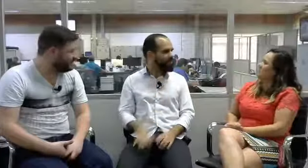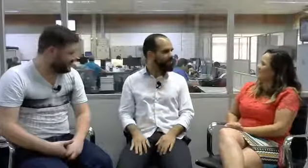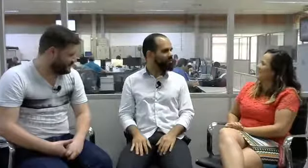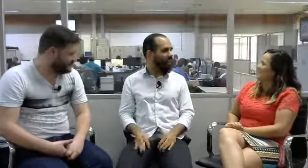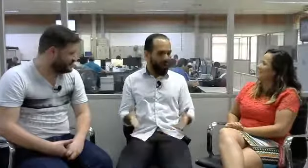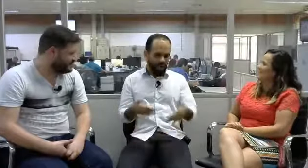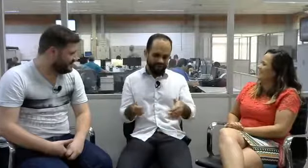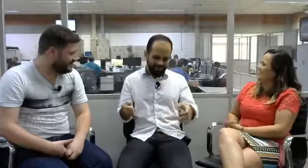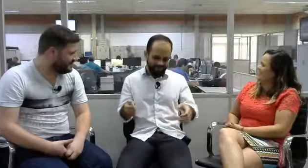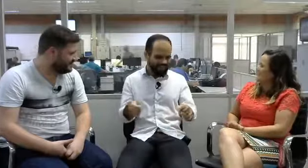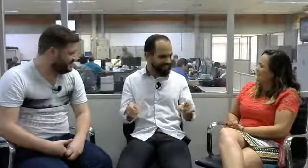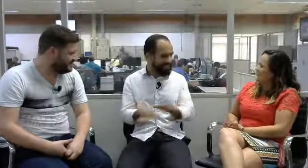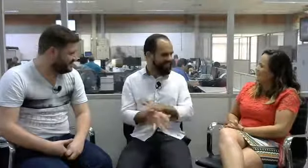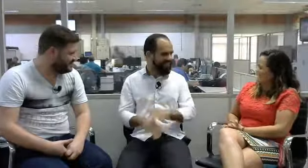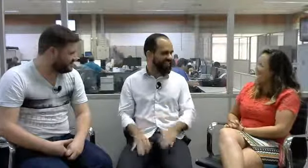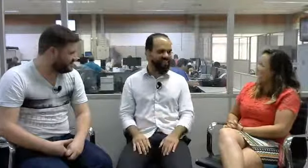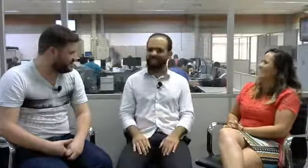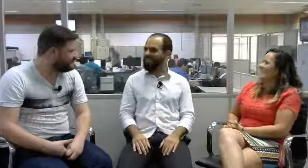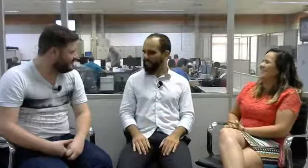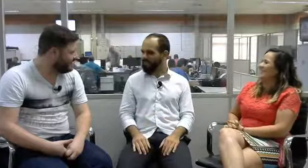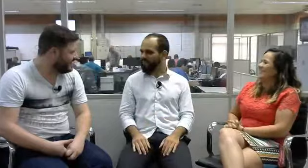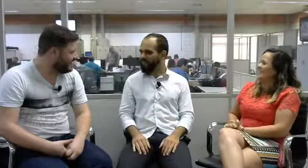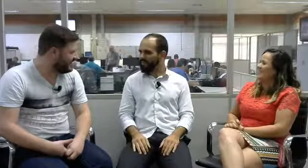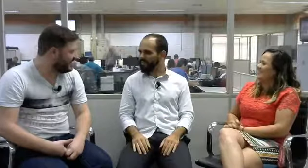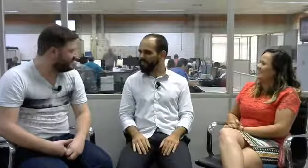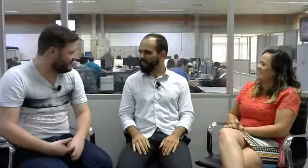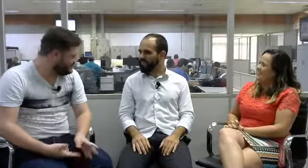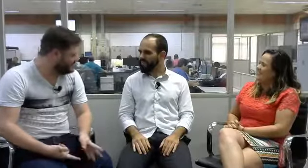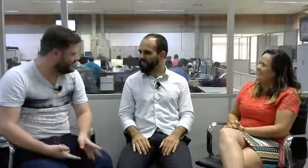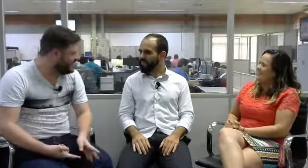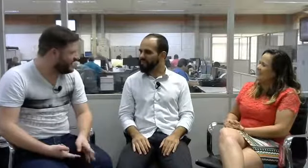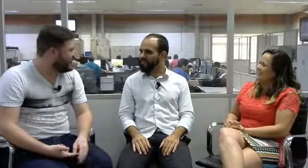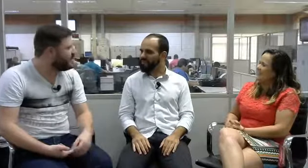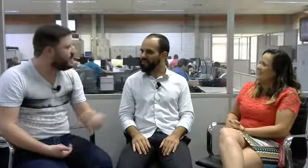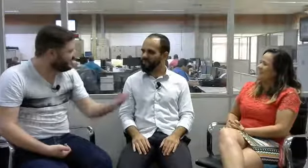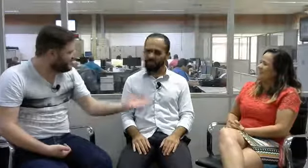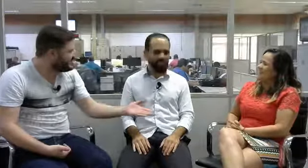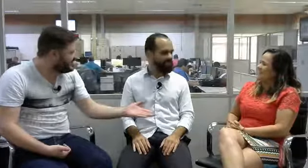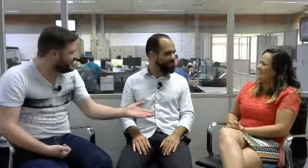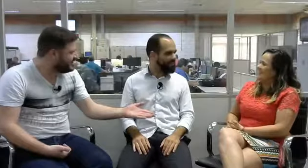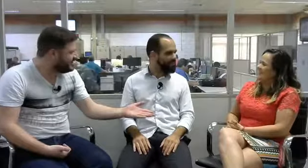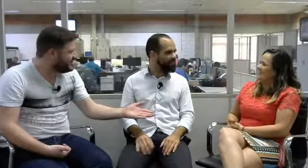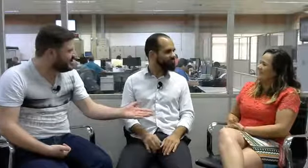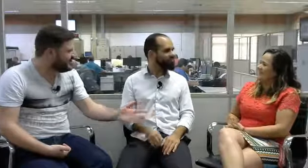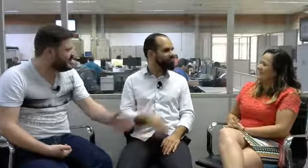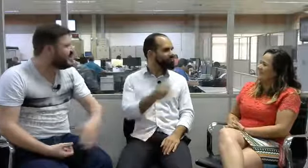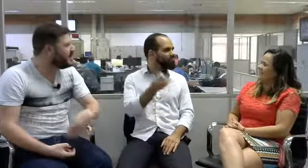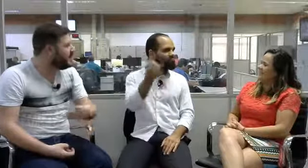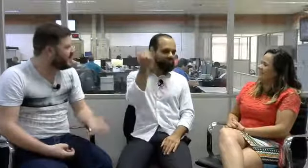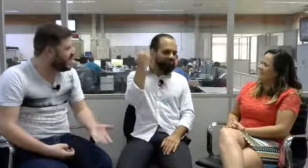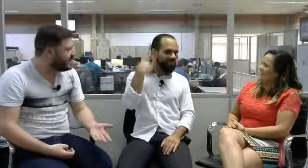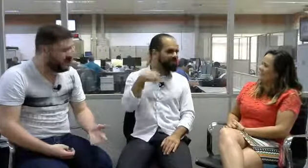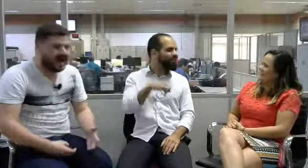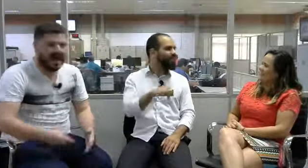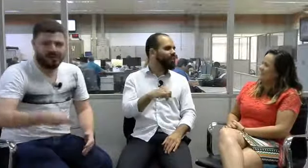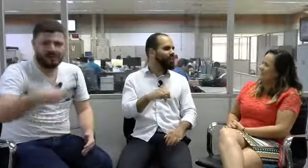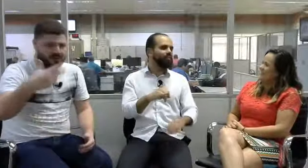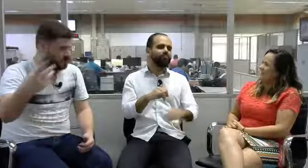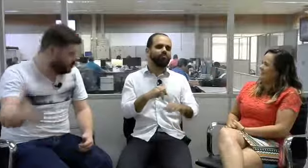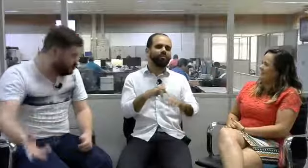eu peço que a Jaqueline deixe aí o recado aos surdos